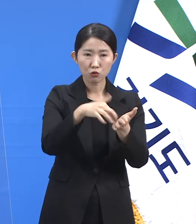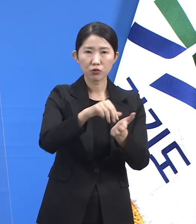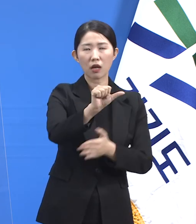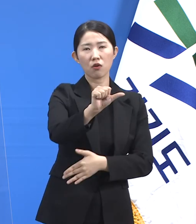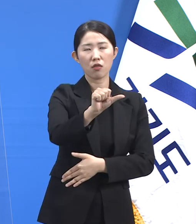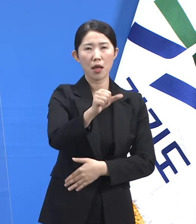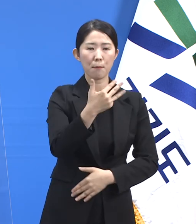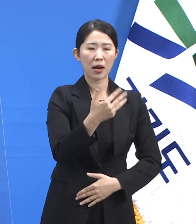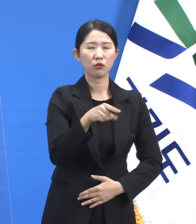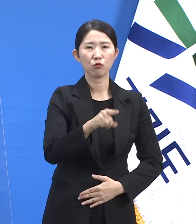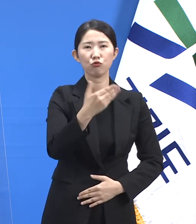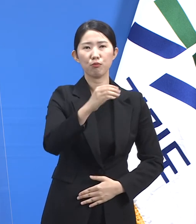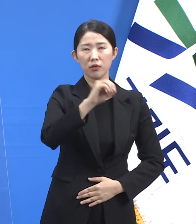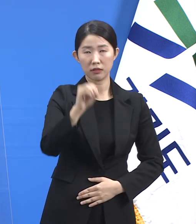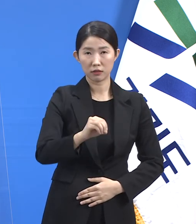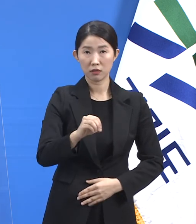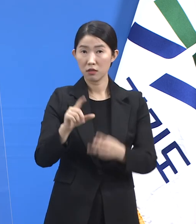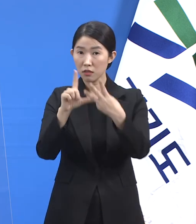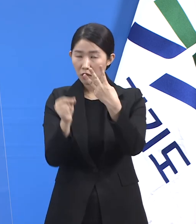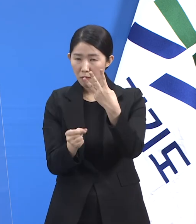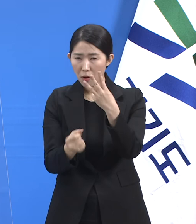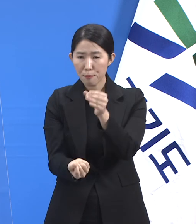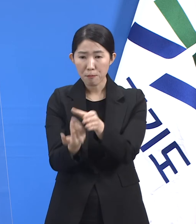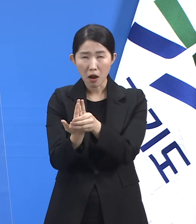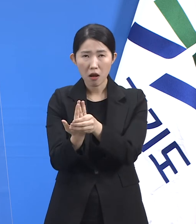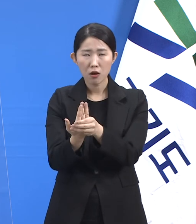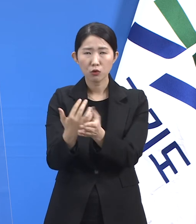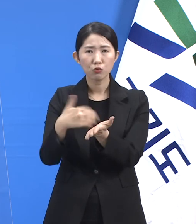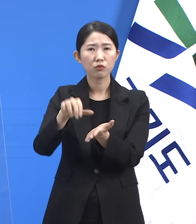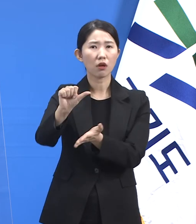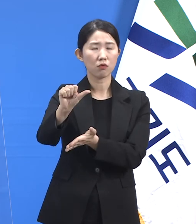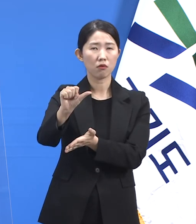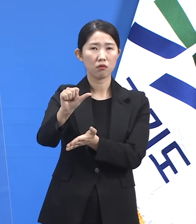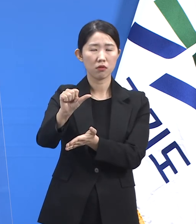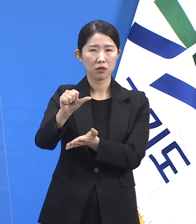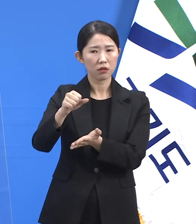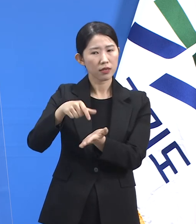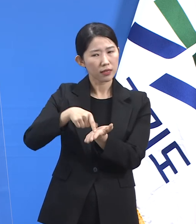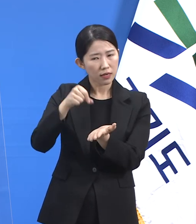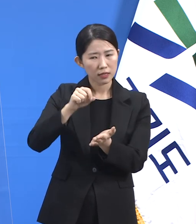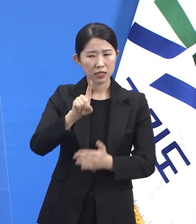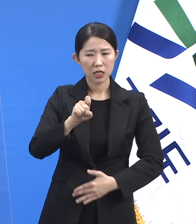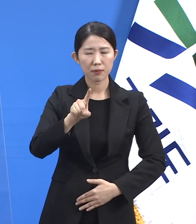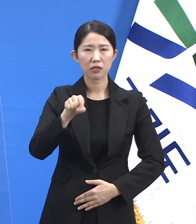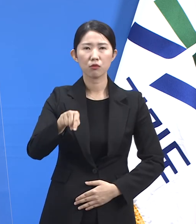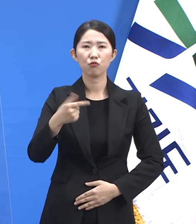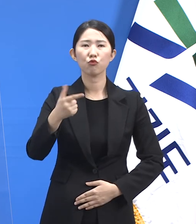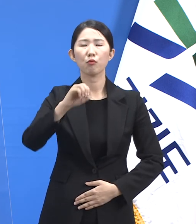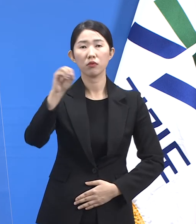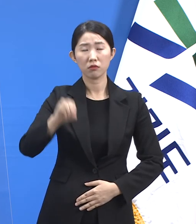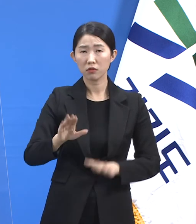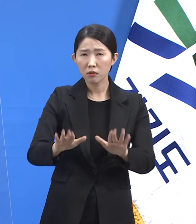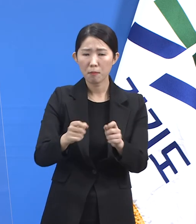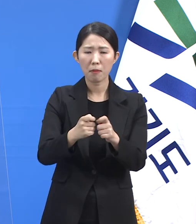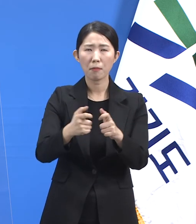.9%, 3월에도 벌써 5건 11.6%로 증가세를 보이고 있습니다.